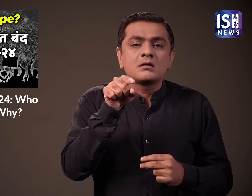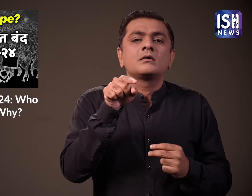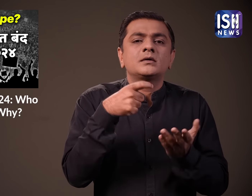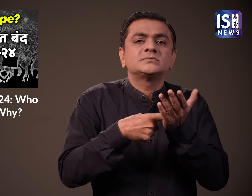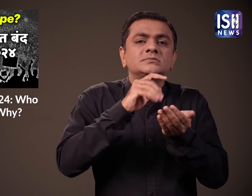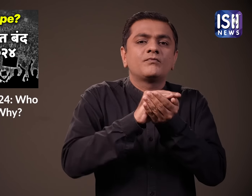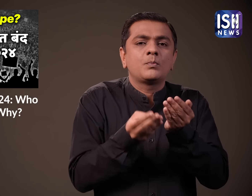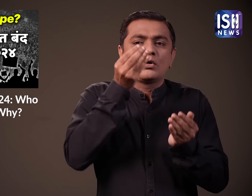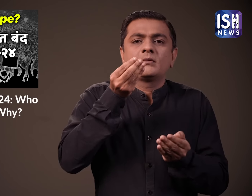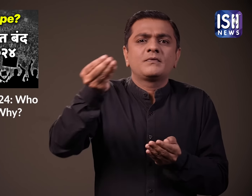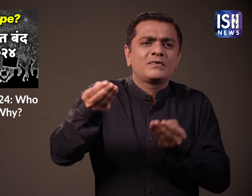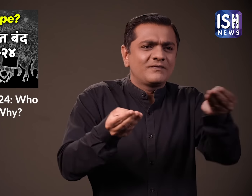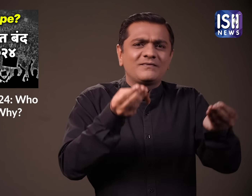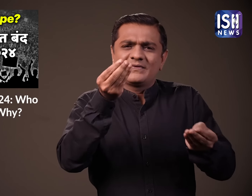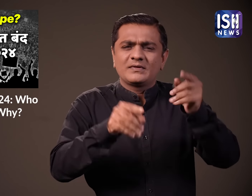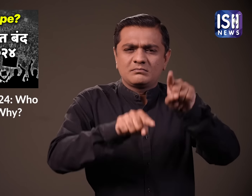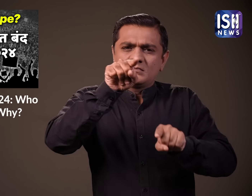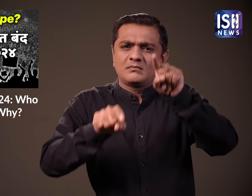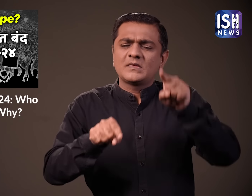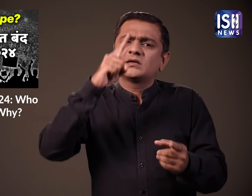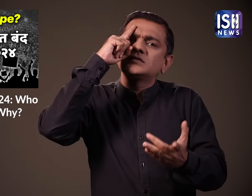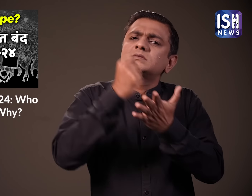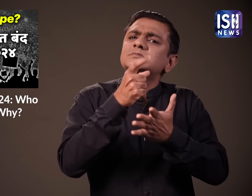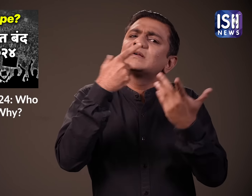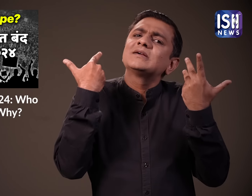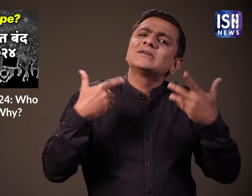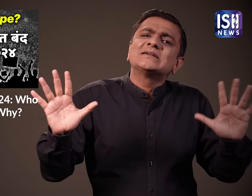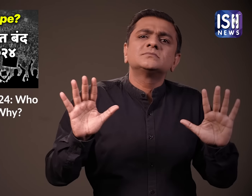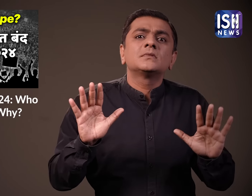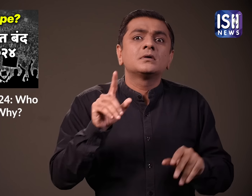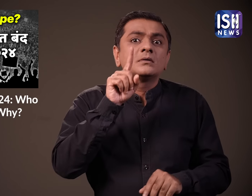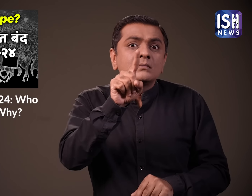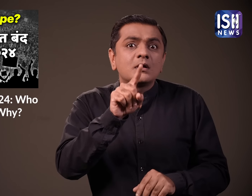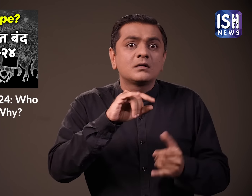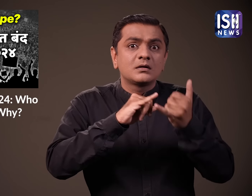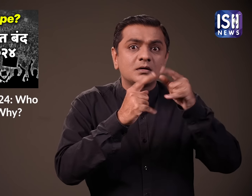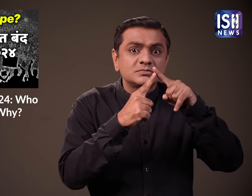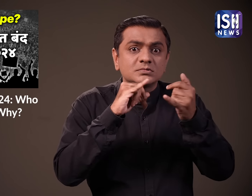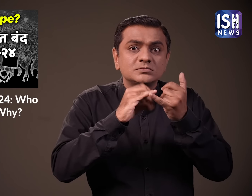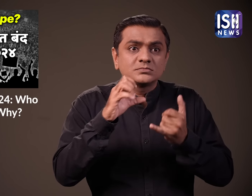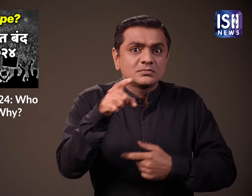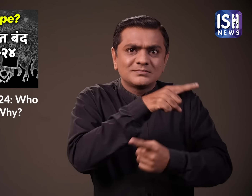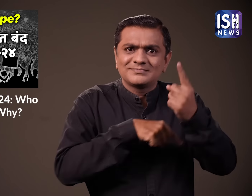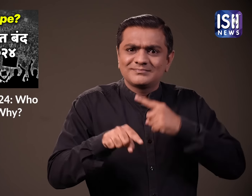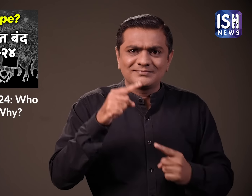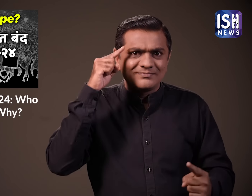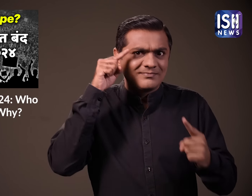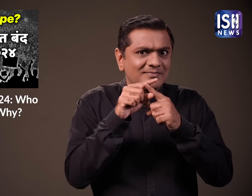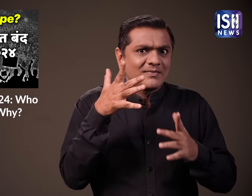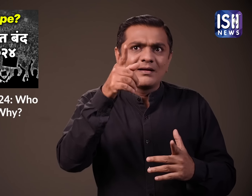वास्तों में आरक्षन की अवशक्ता है सुप्रीम कोट के फैसले के बावजूद SC-ST समूधाई के लोग कोट के फैसले